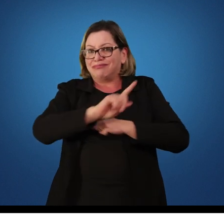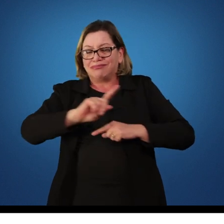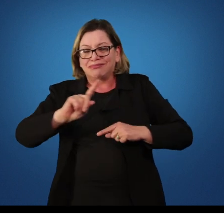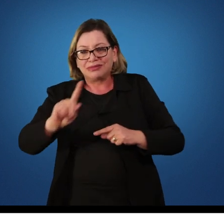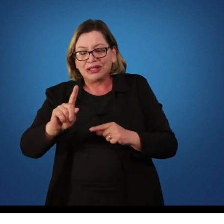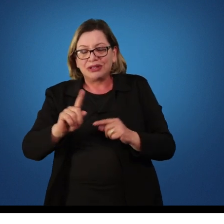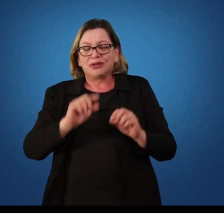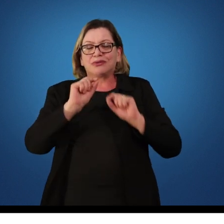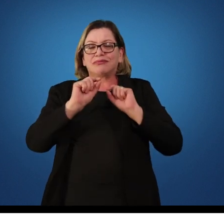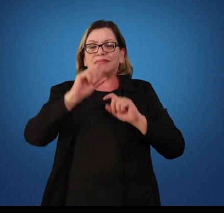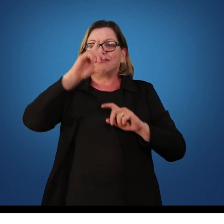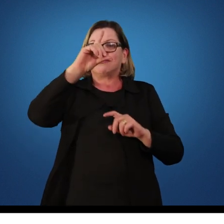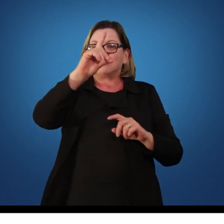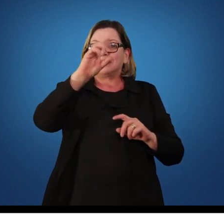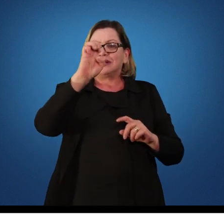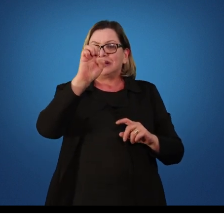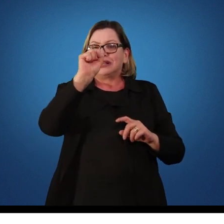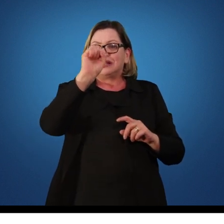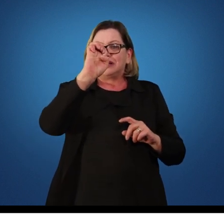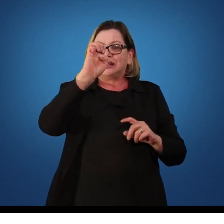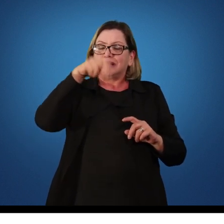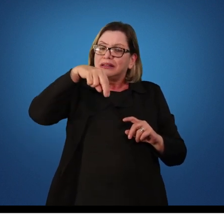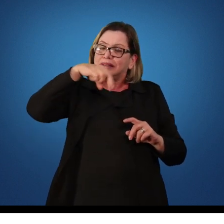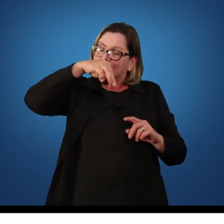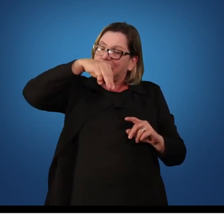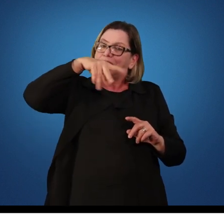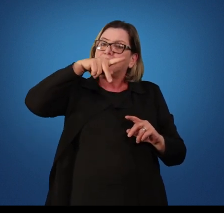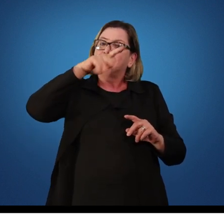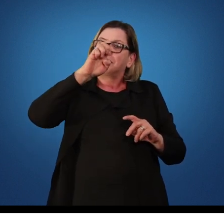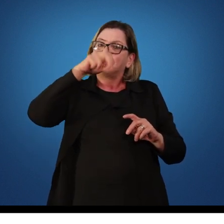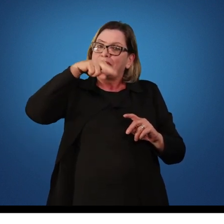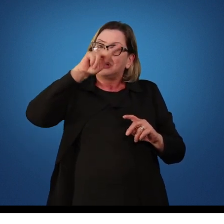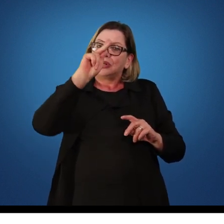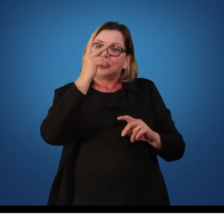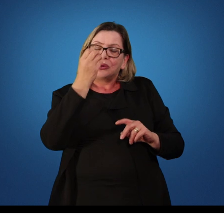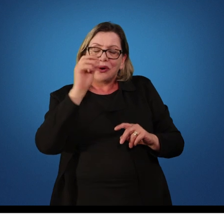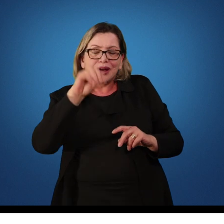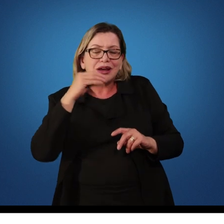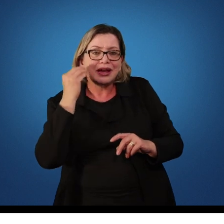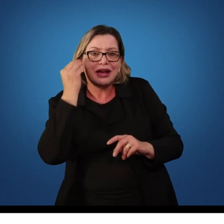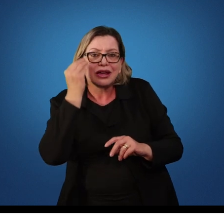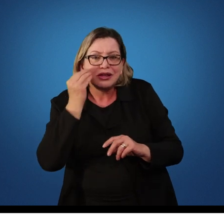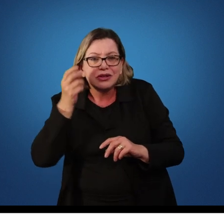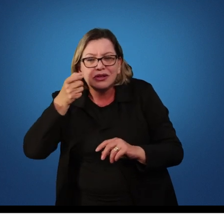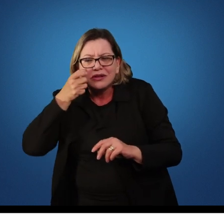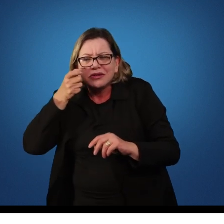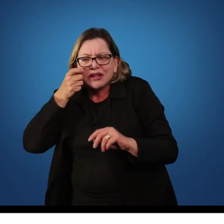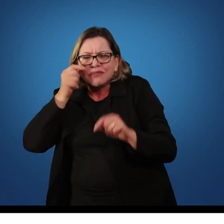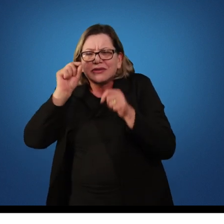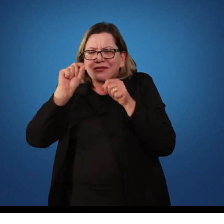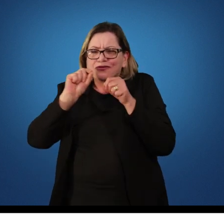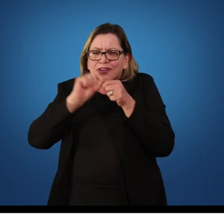Desempenho nada mais é do que a tentativa observável de um indivíduo para produzir uma ação voluntária.